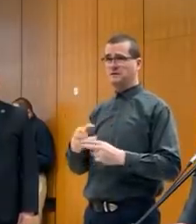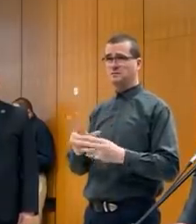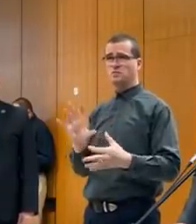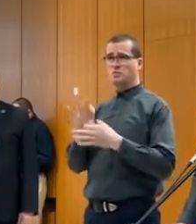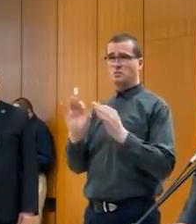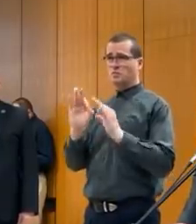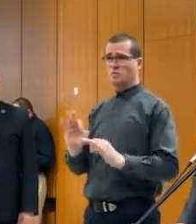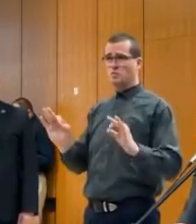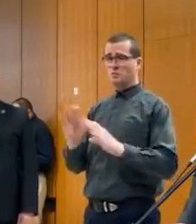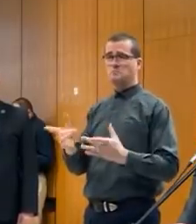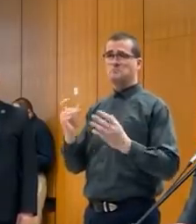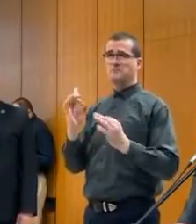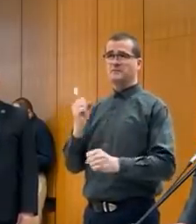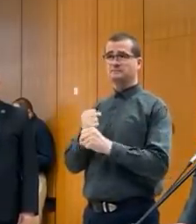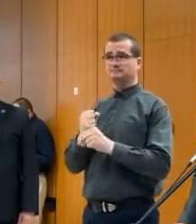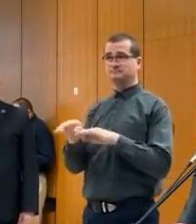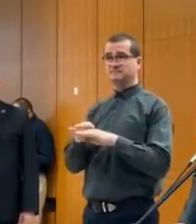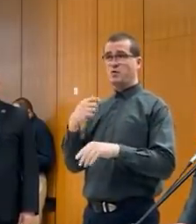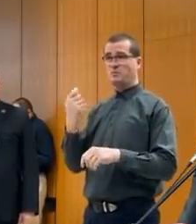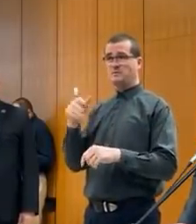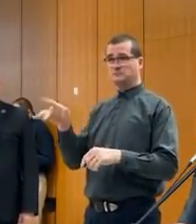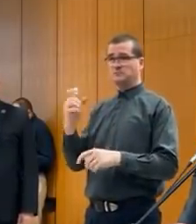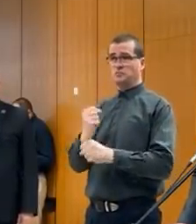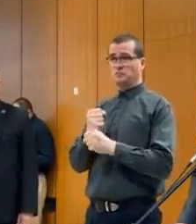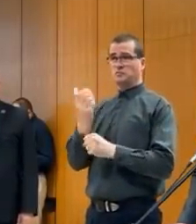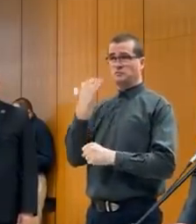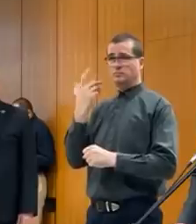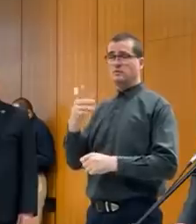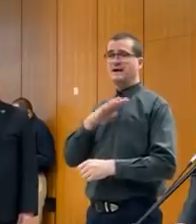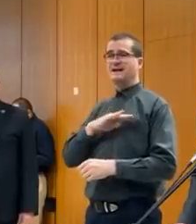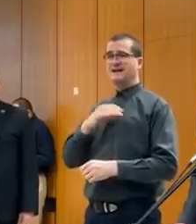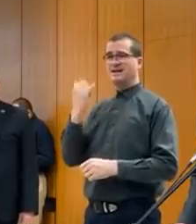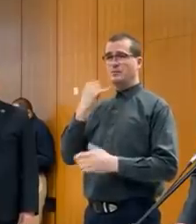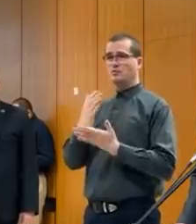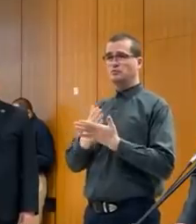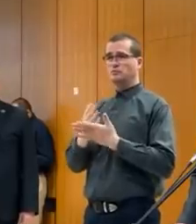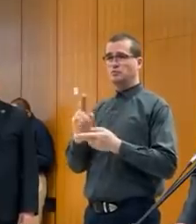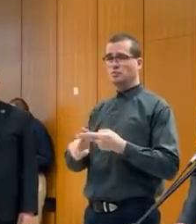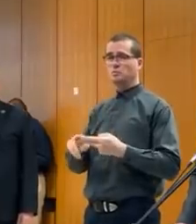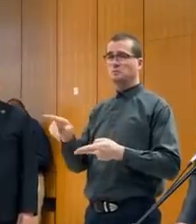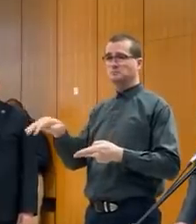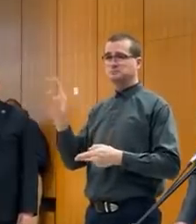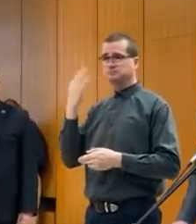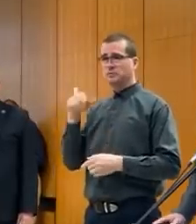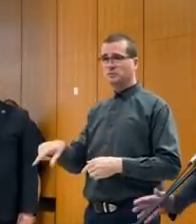žiadnom kontakte. Viem o tom, že pracoval aj na ministerstve hospodárstva ako generálny tajomník služobného úradu.